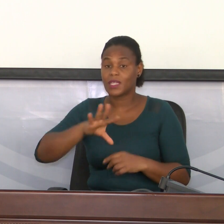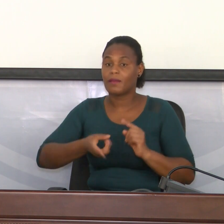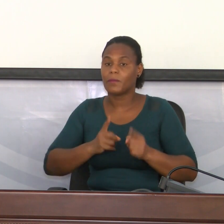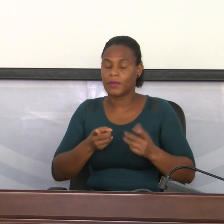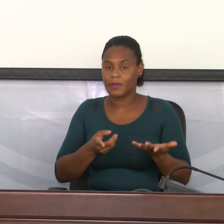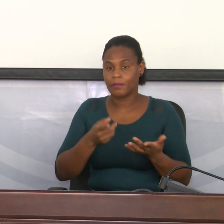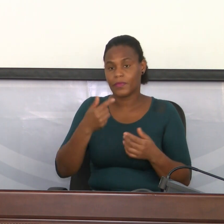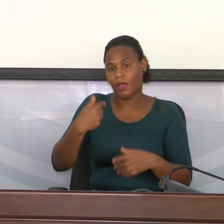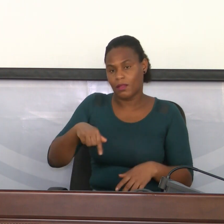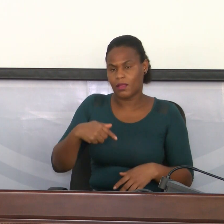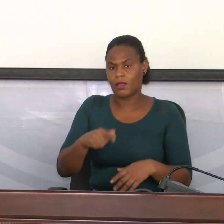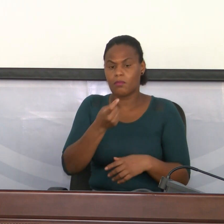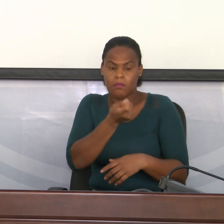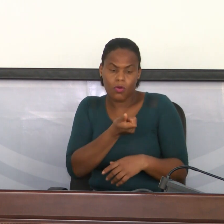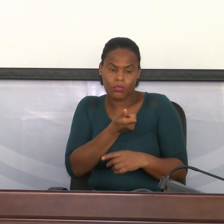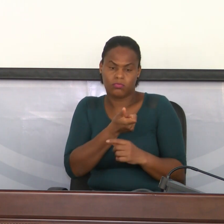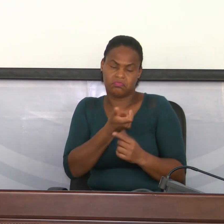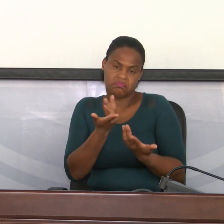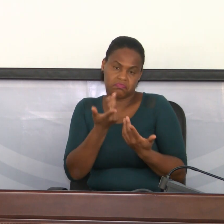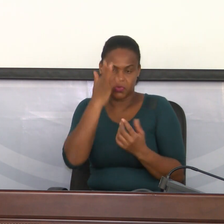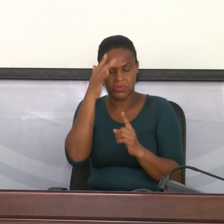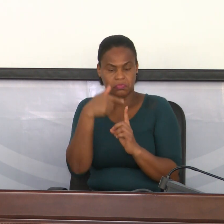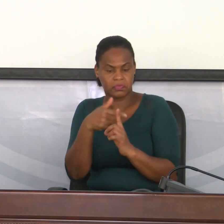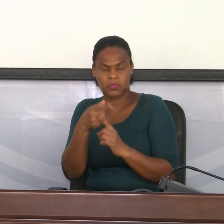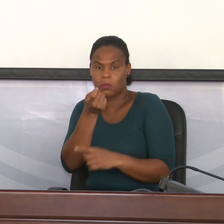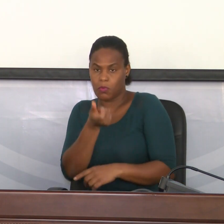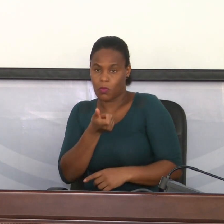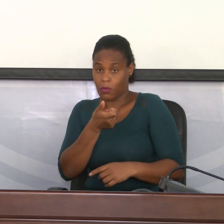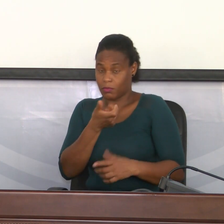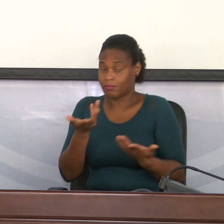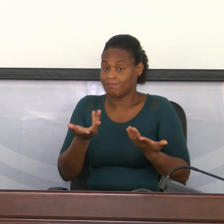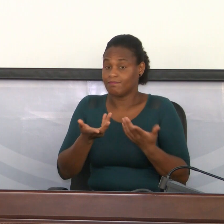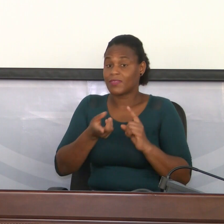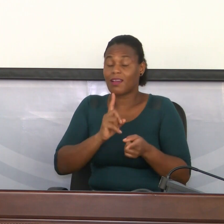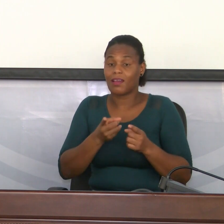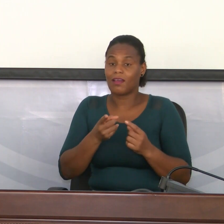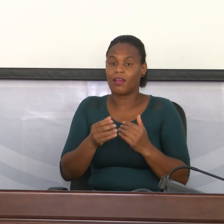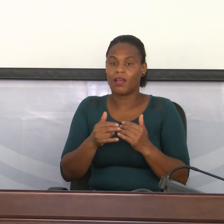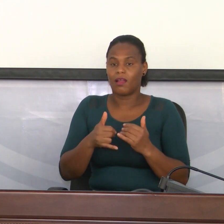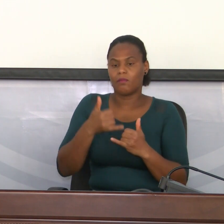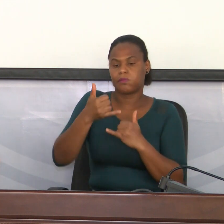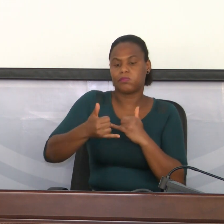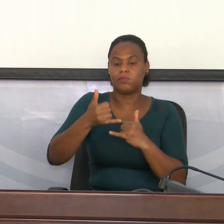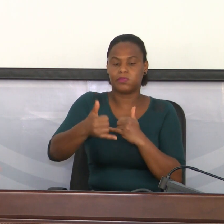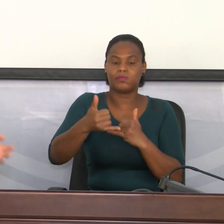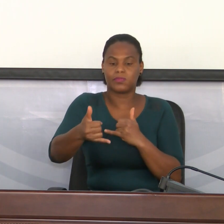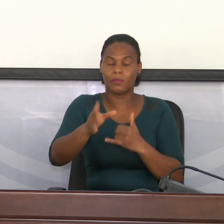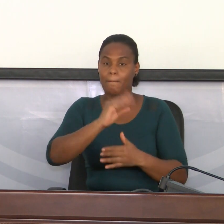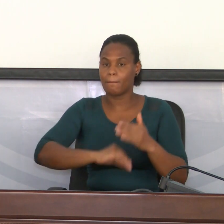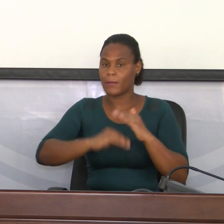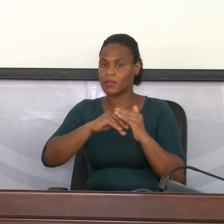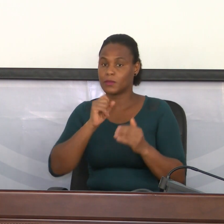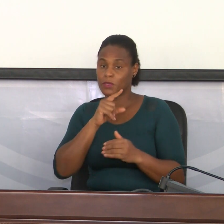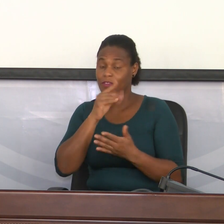hajam poucos casos de cada vez e que adiemos o máximo possível,